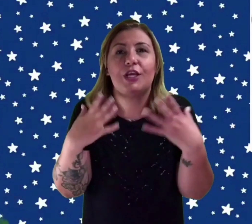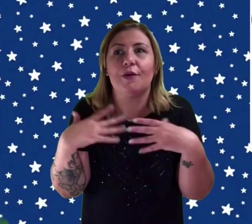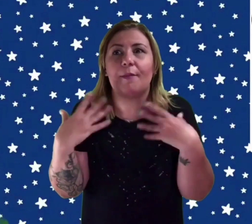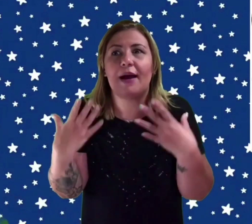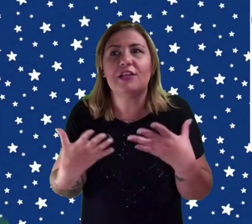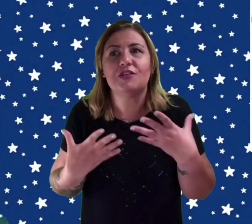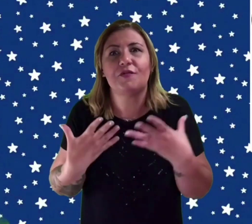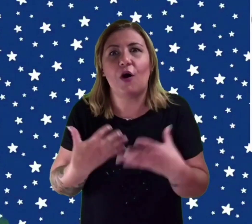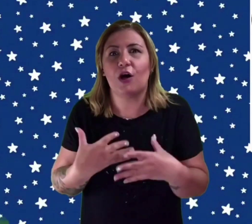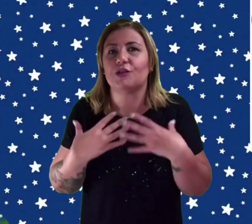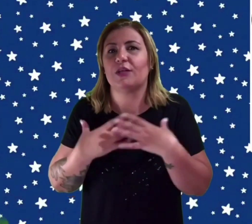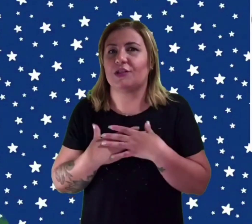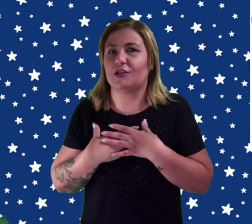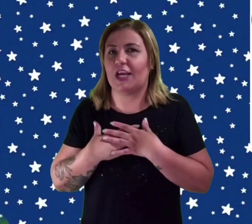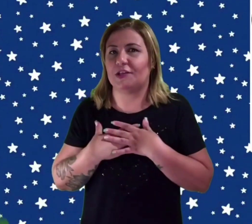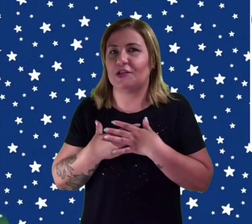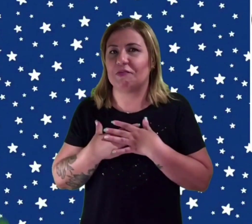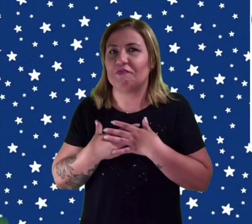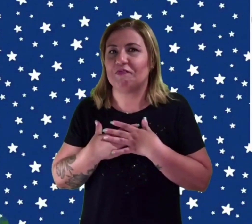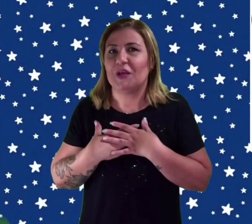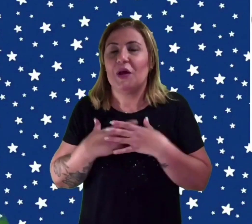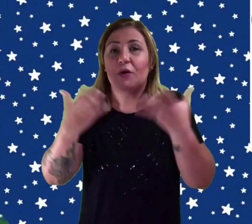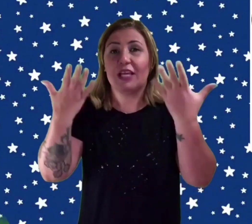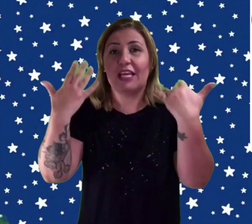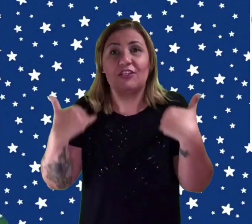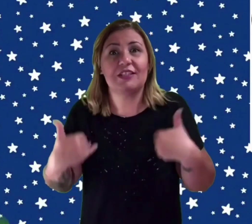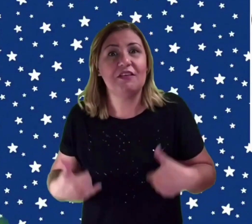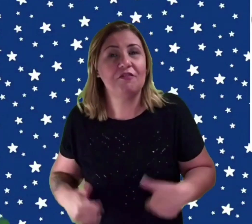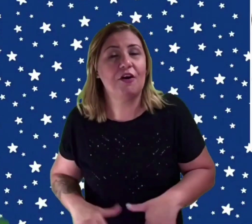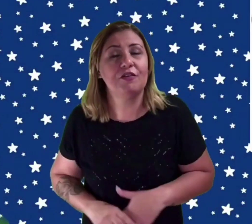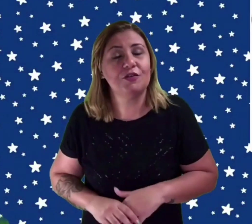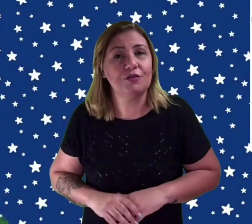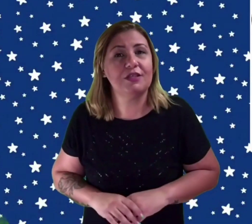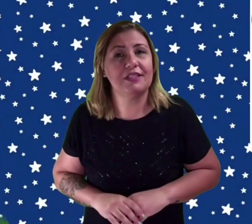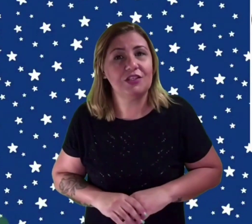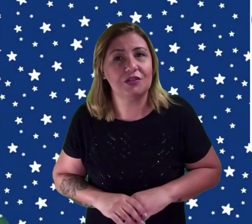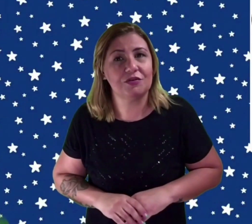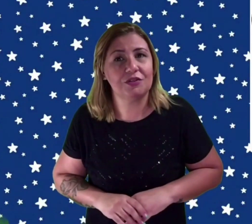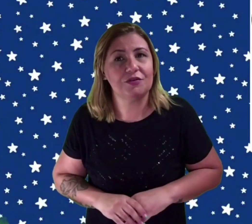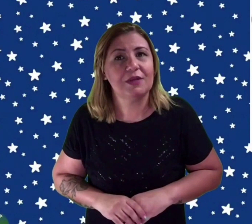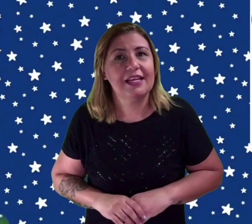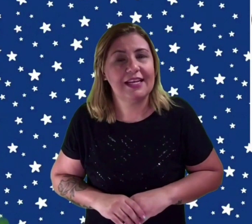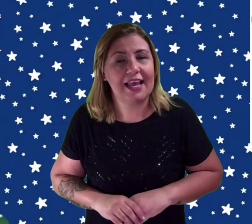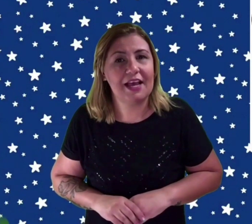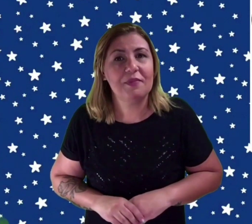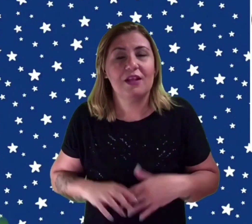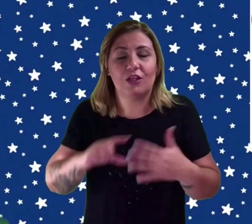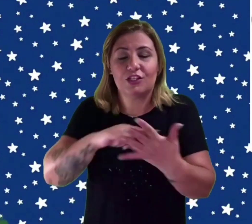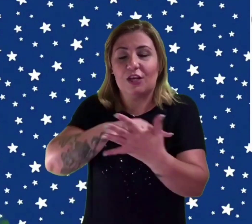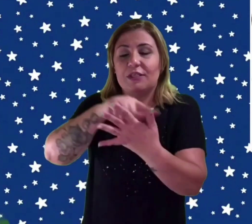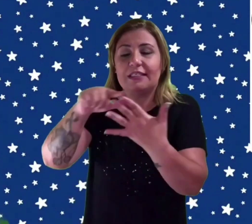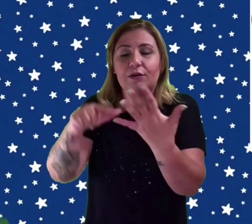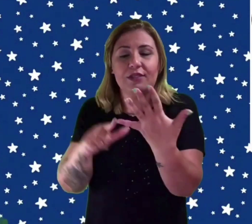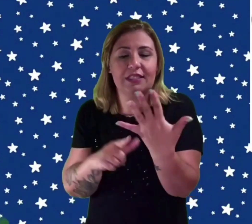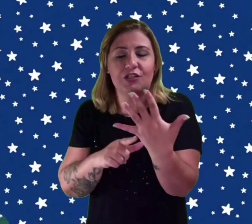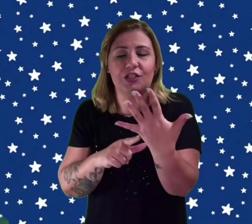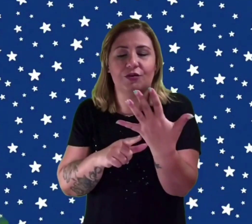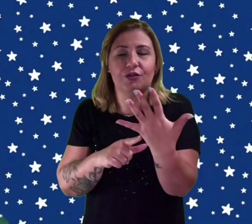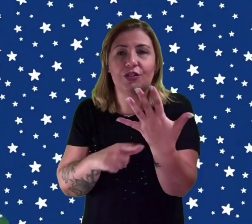cheiro mais forte do que a gente? Porque eles desenvolvem os outros sentidos. Né? Nós temos cinco sentidos.